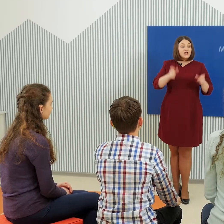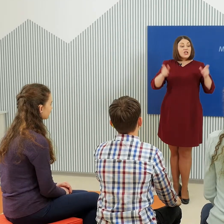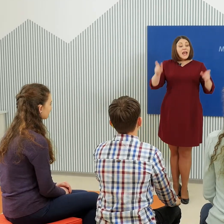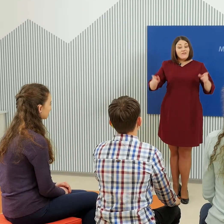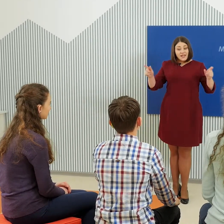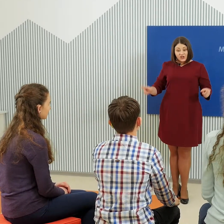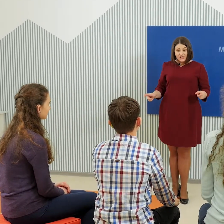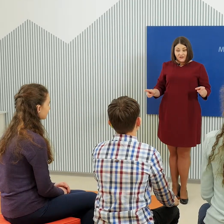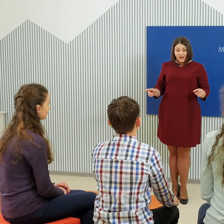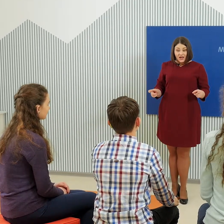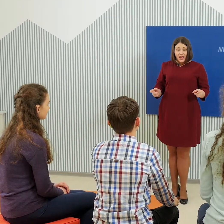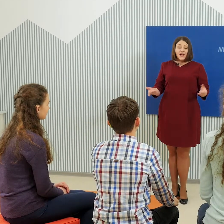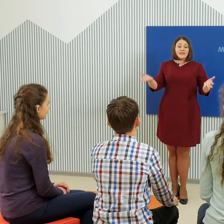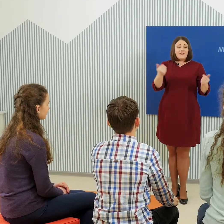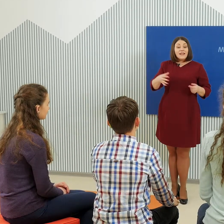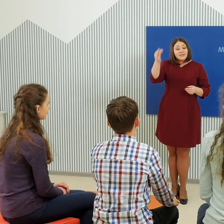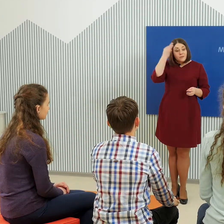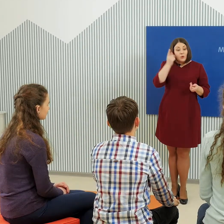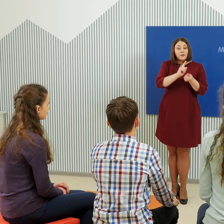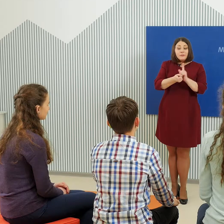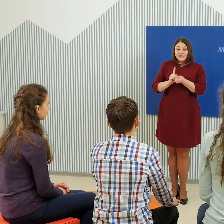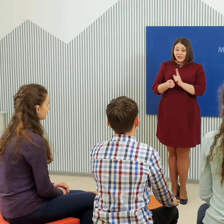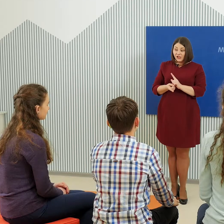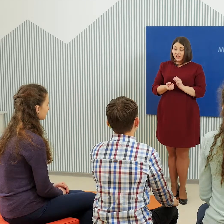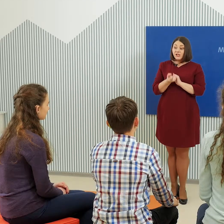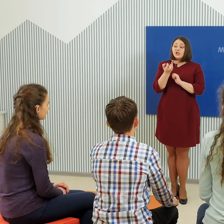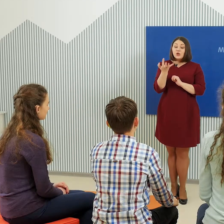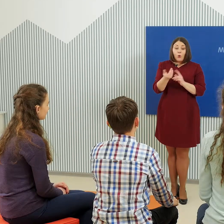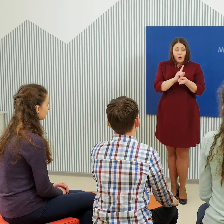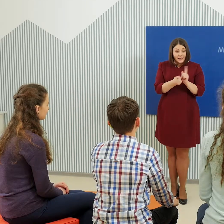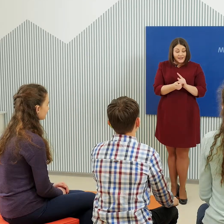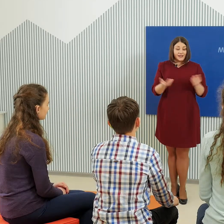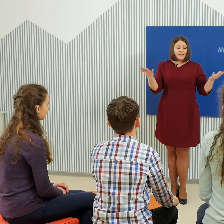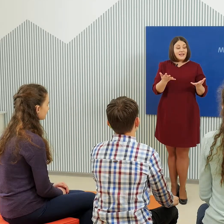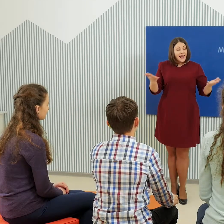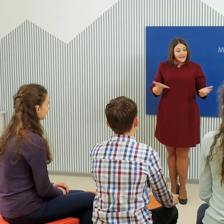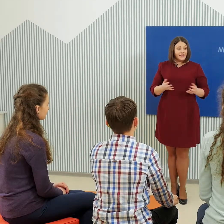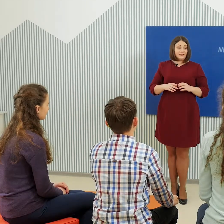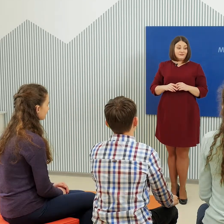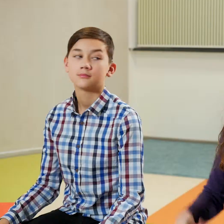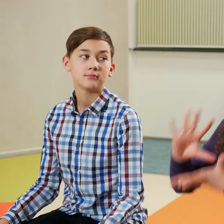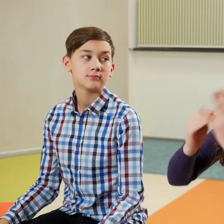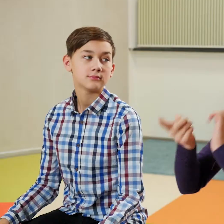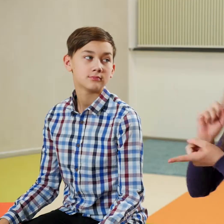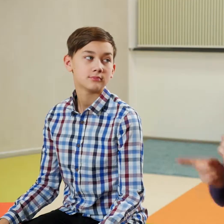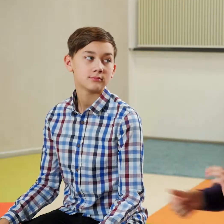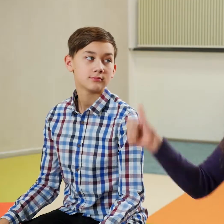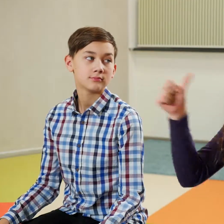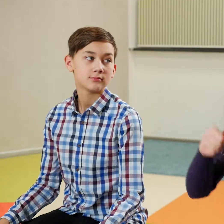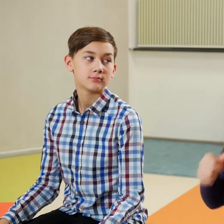человечество. Давайте вспомним падежи. Сколько их и какие? Всего падежей шесть.